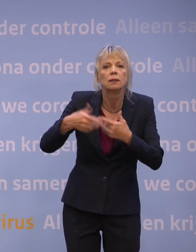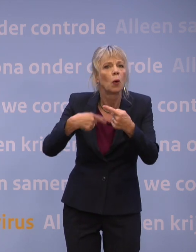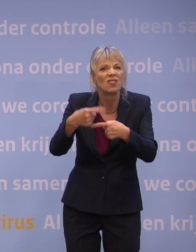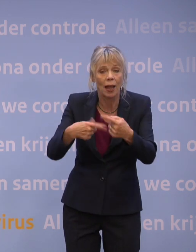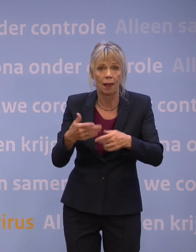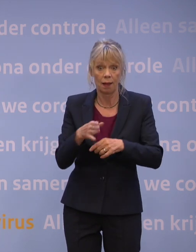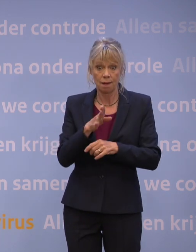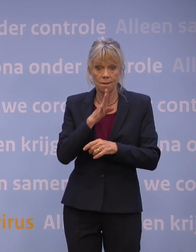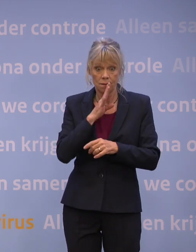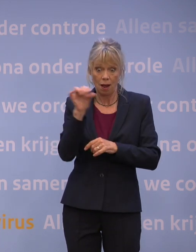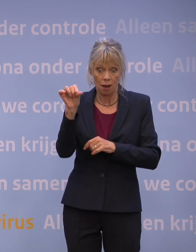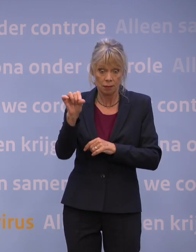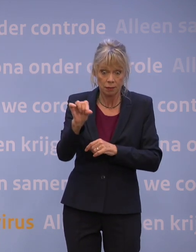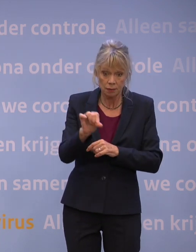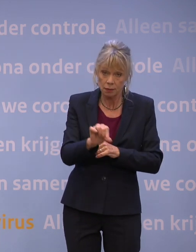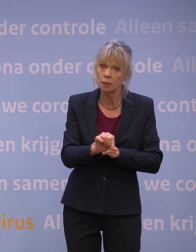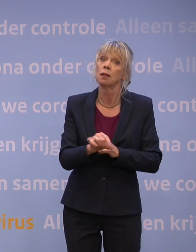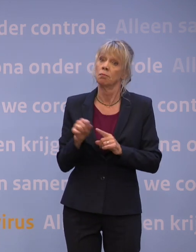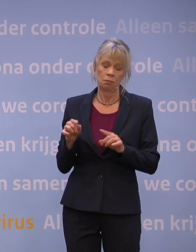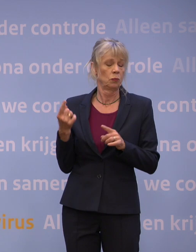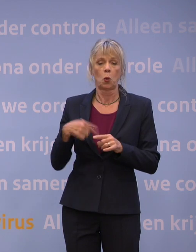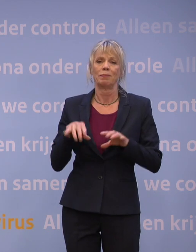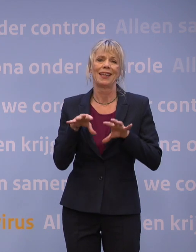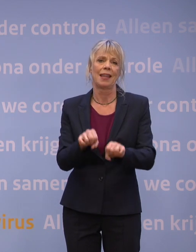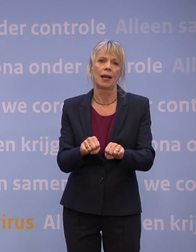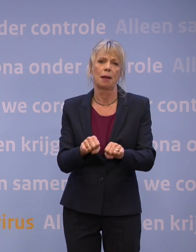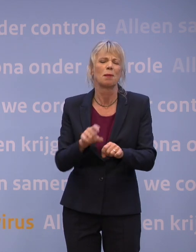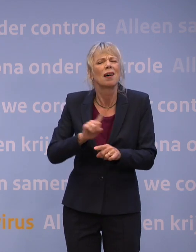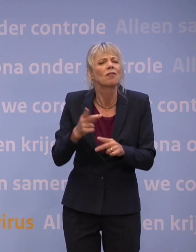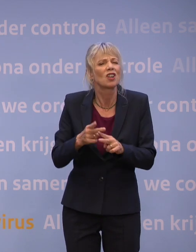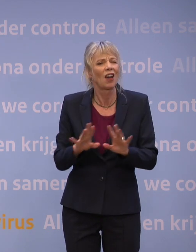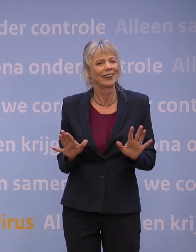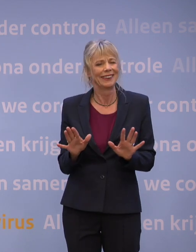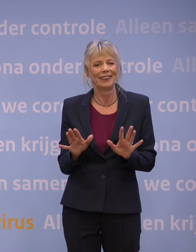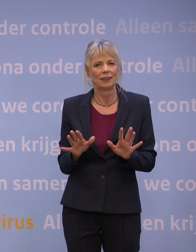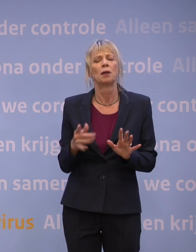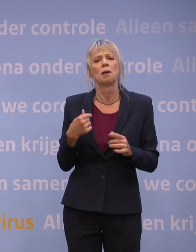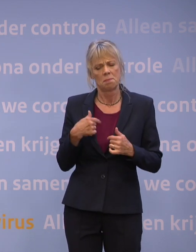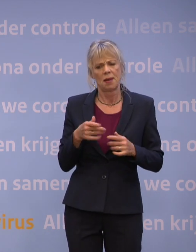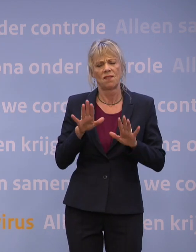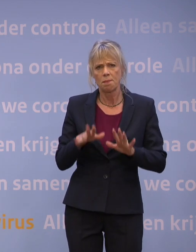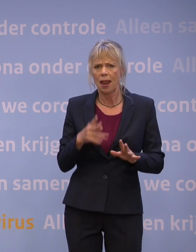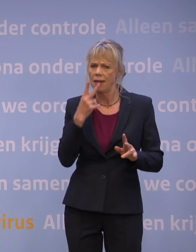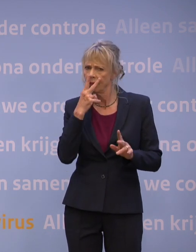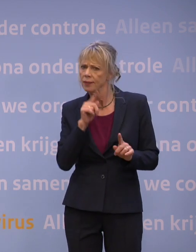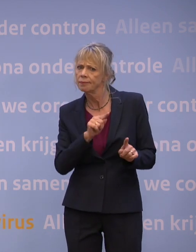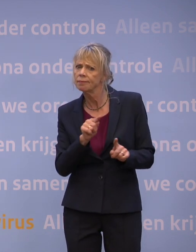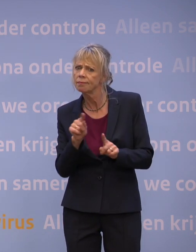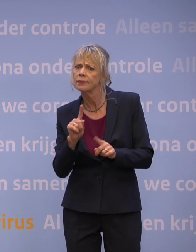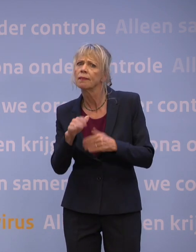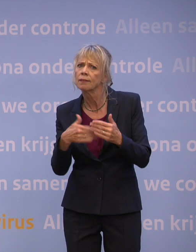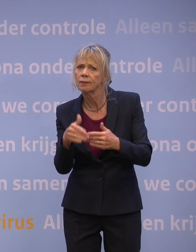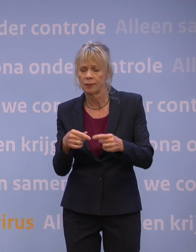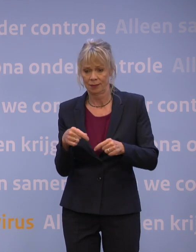Nederland op rekenen, maar dat is absoluut niet de verwachting. Maar we willen wel constant monitoren, wat is er aan de hand. We zetten nu echt een grote stap, één van de verst